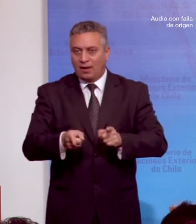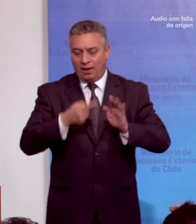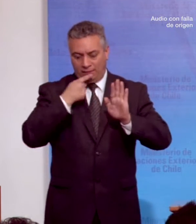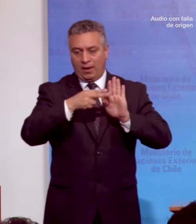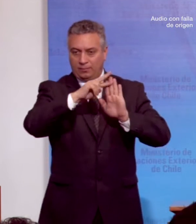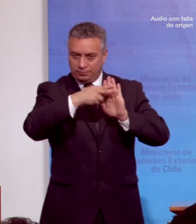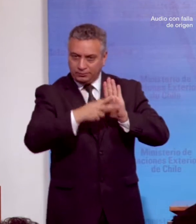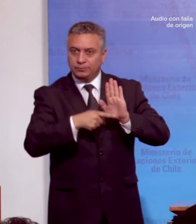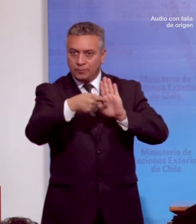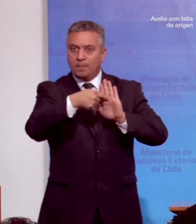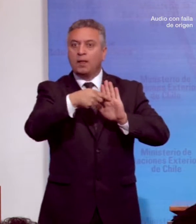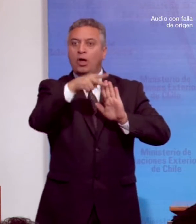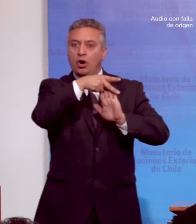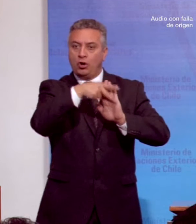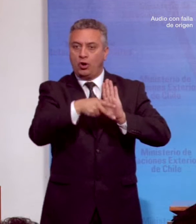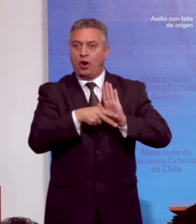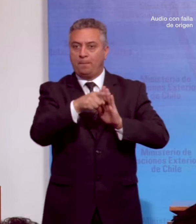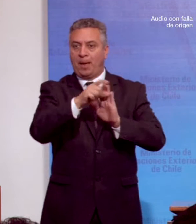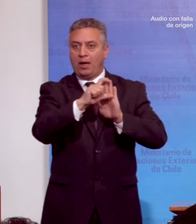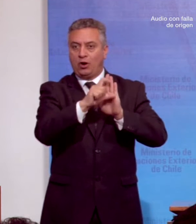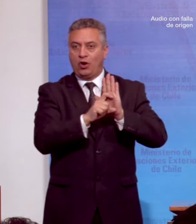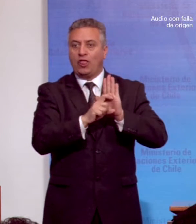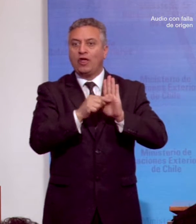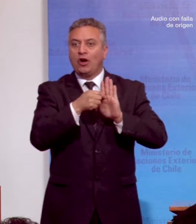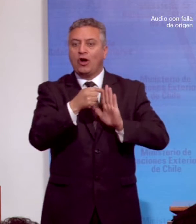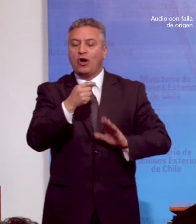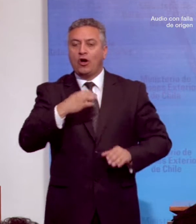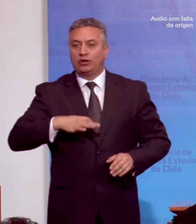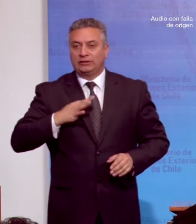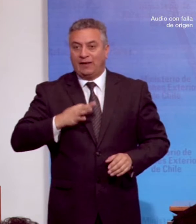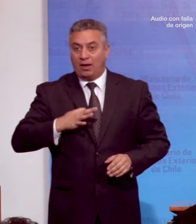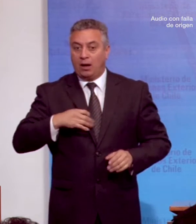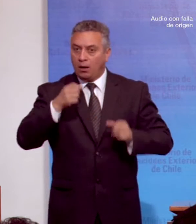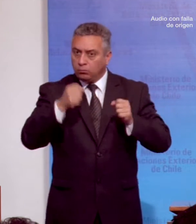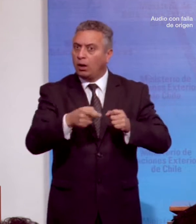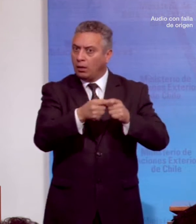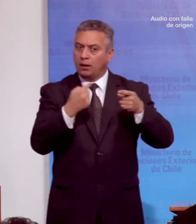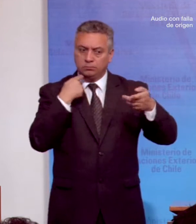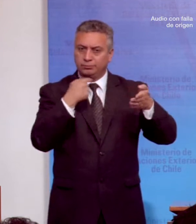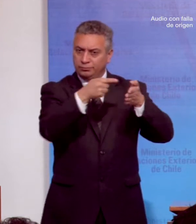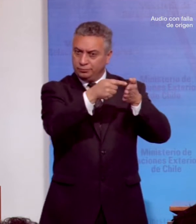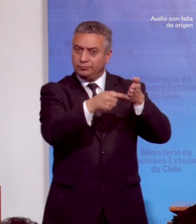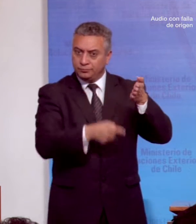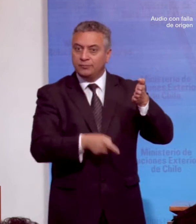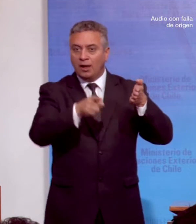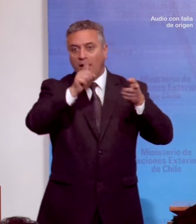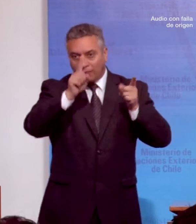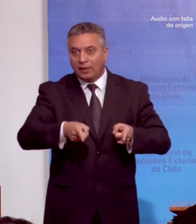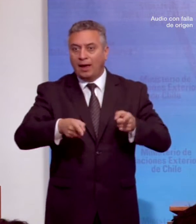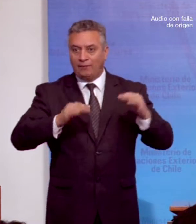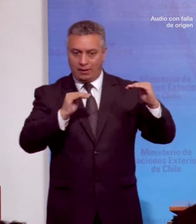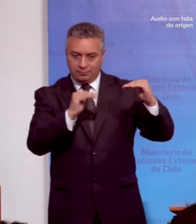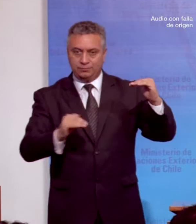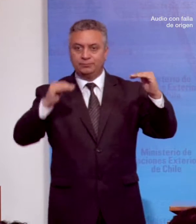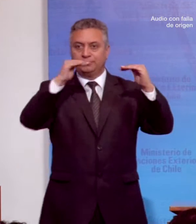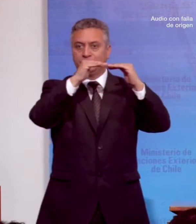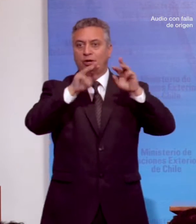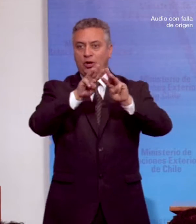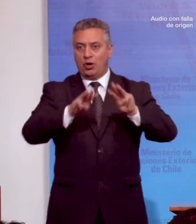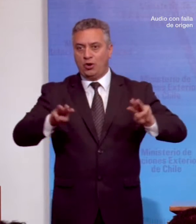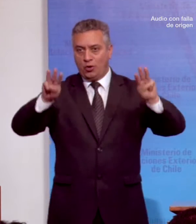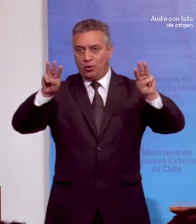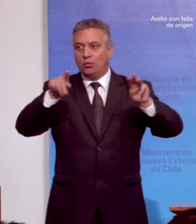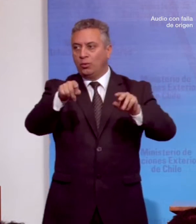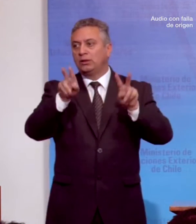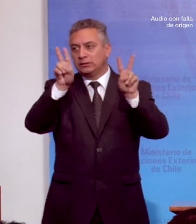algunas normas del Código Civil, que acarrean consecuencias gravosas y que deben adecuarse a la Convención de Naciones Unidas sobre